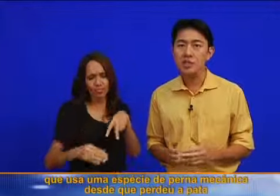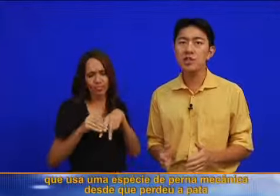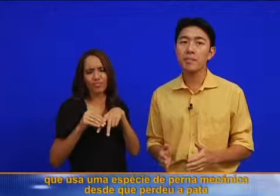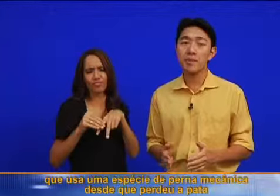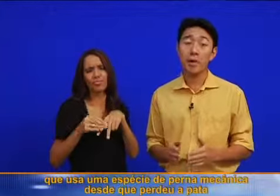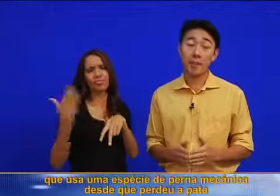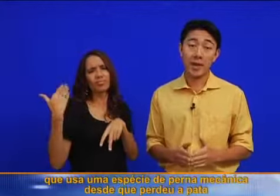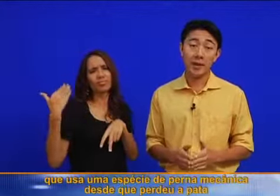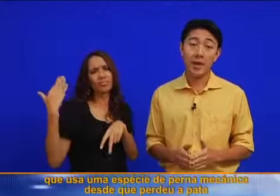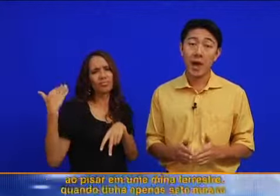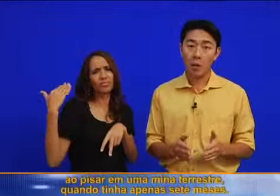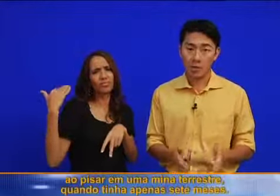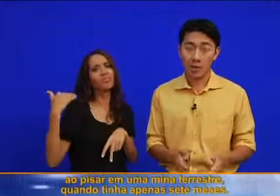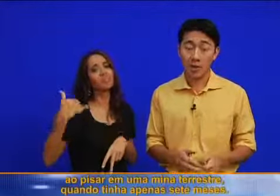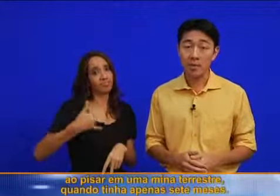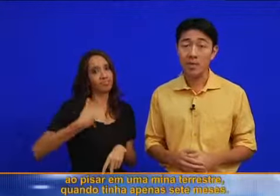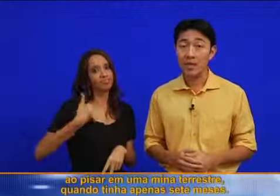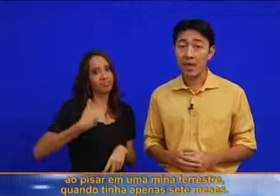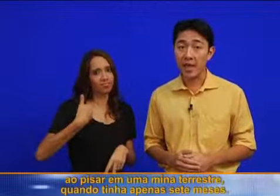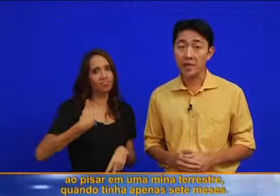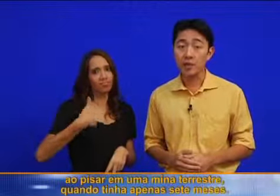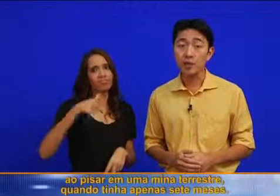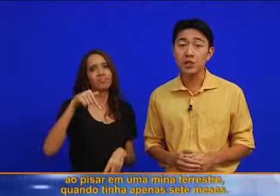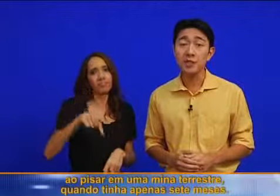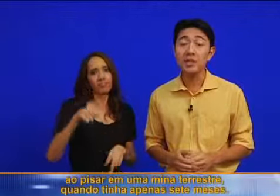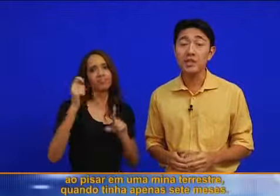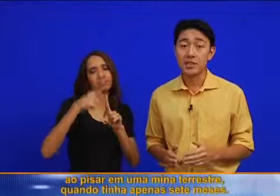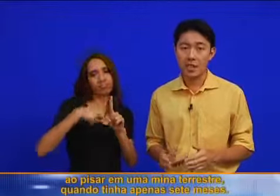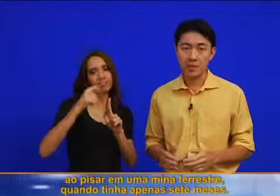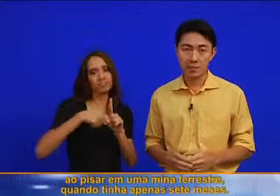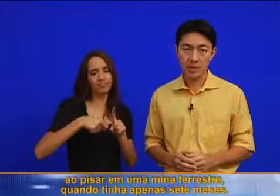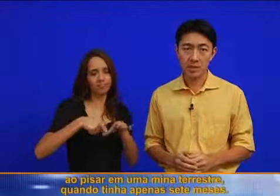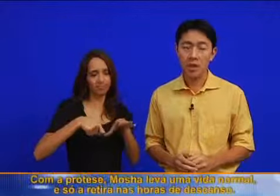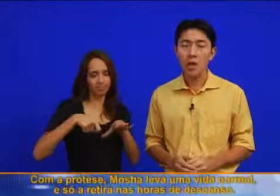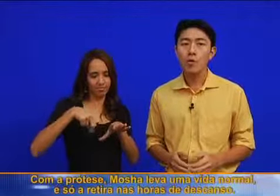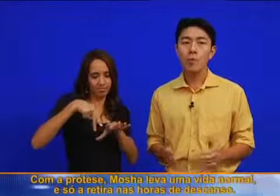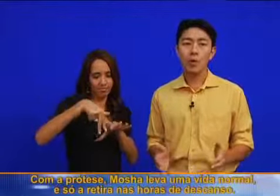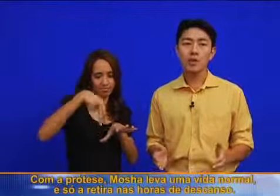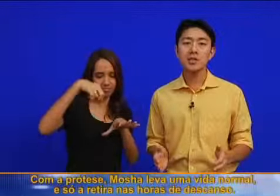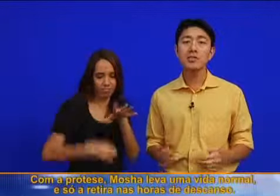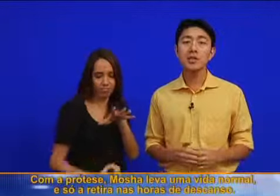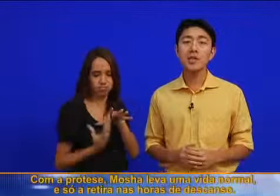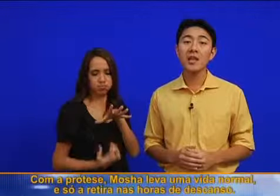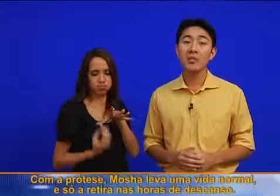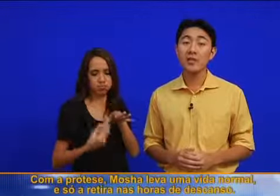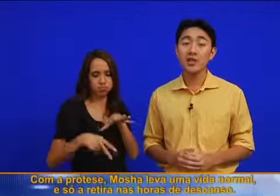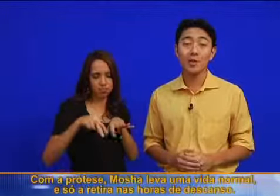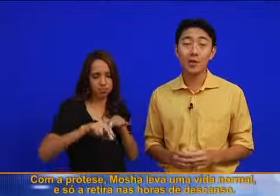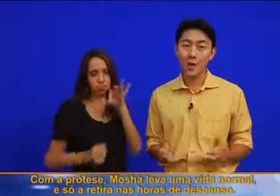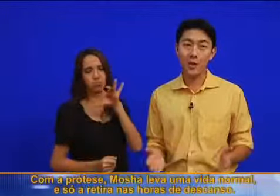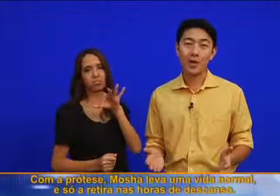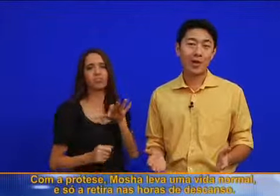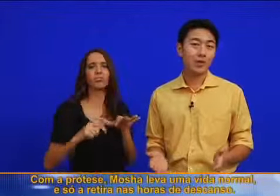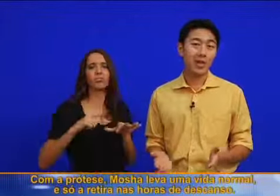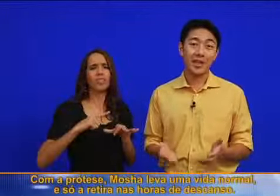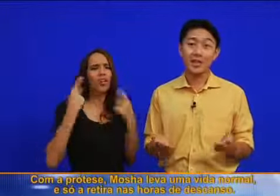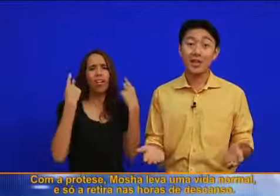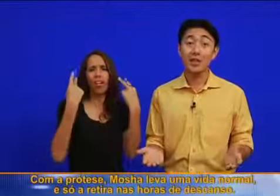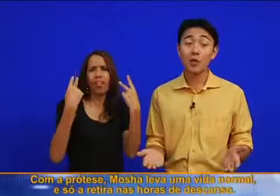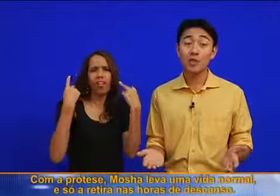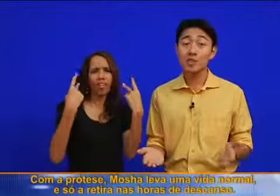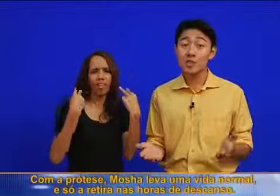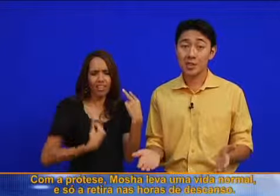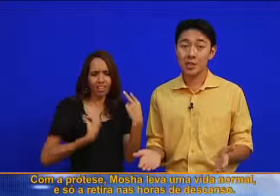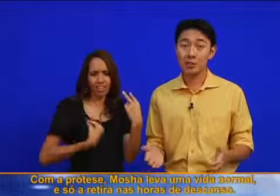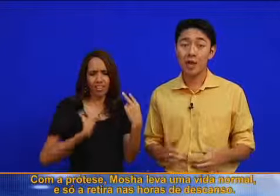mecânica desde que perdeu a perna ao pisar em uma mina terrestre quando tinha apenas sete meses. Com a prótese, Mocha leva uma vida normal e só a